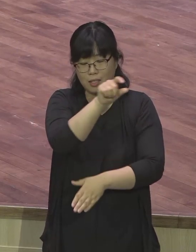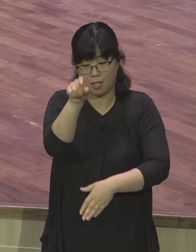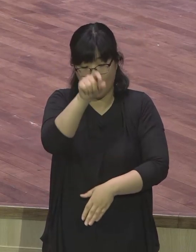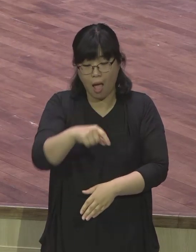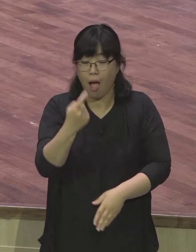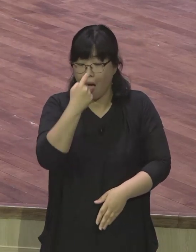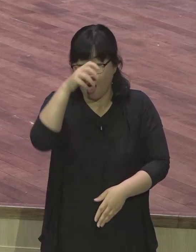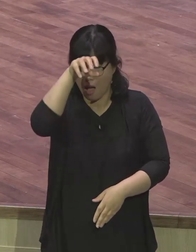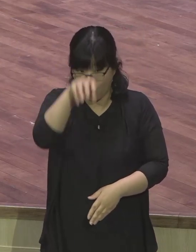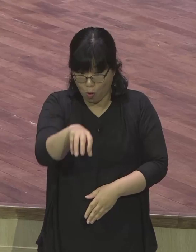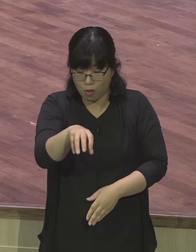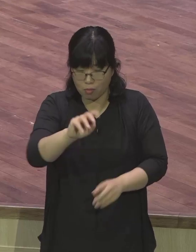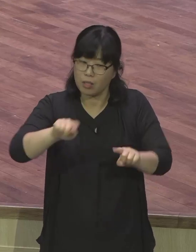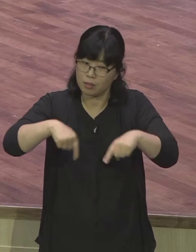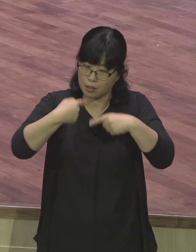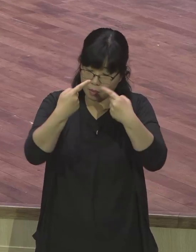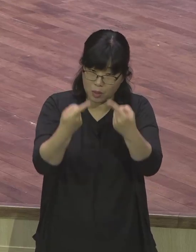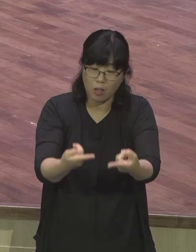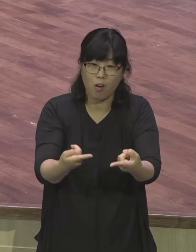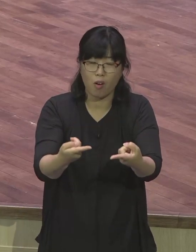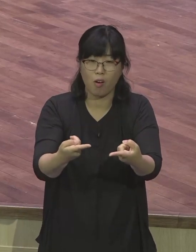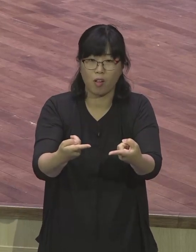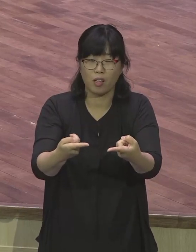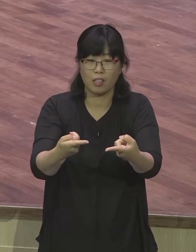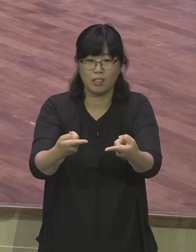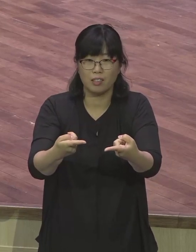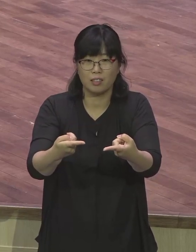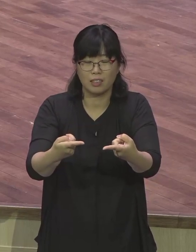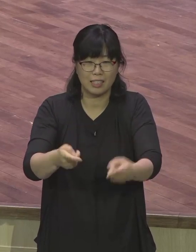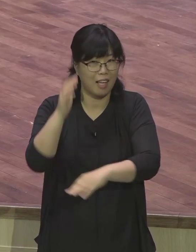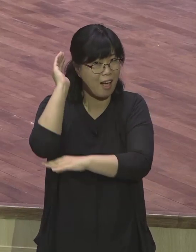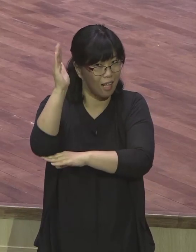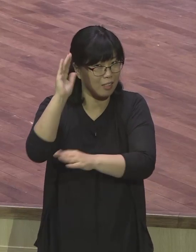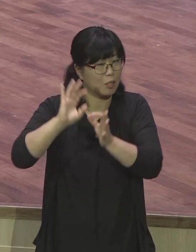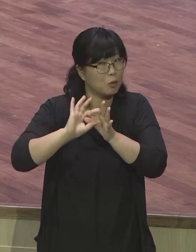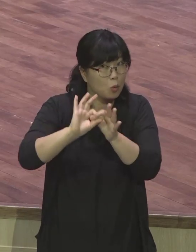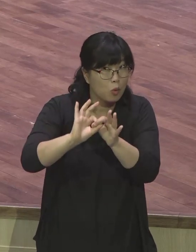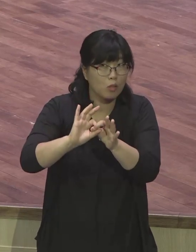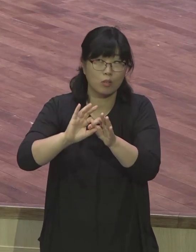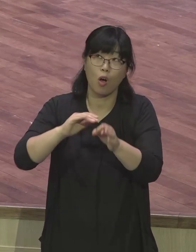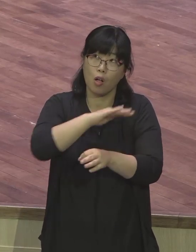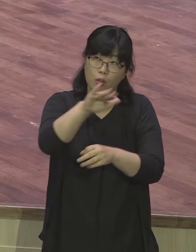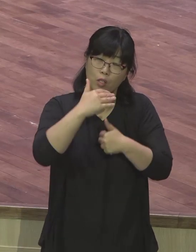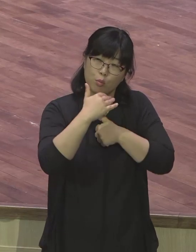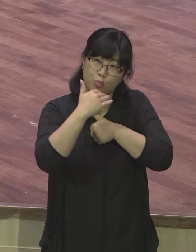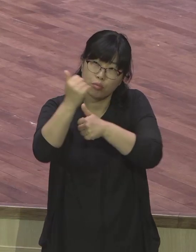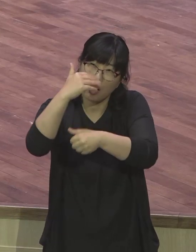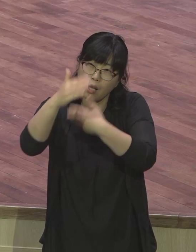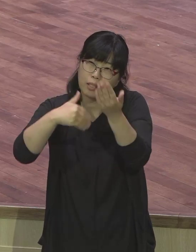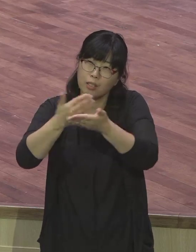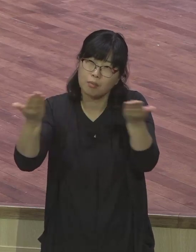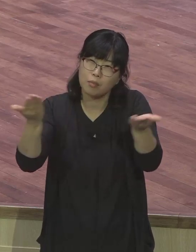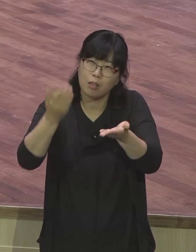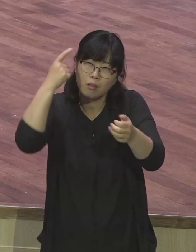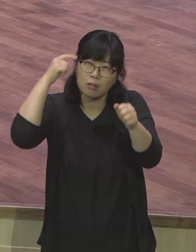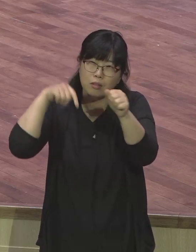중직자들의 간증을 통해서 우리를 부르신 하나님의 나라의 일을 발견하시고 우리가 있는 현장을